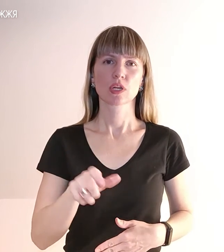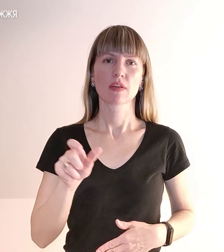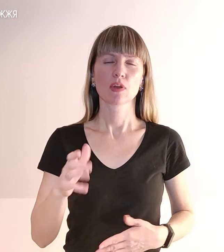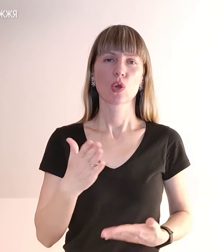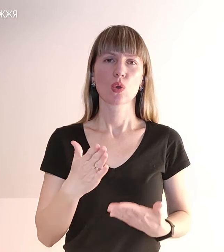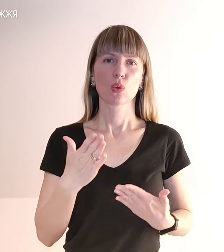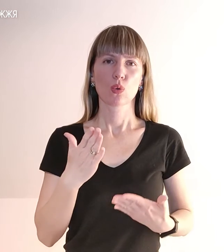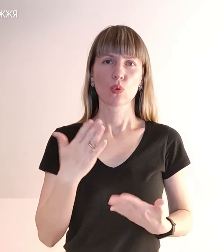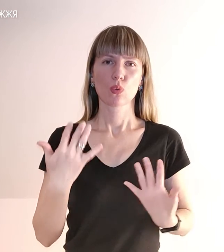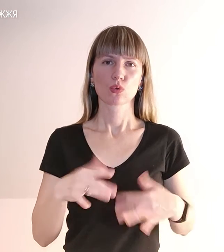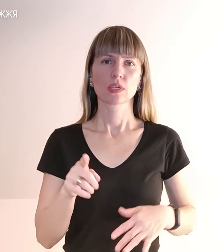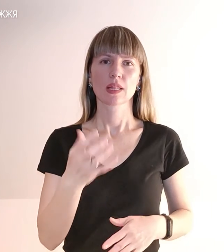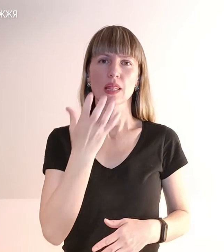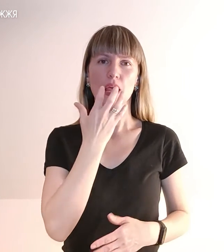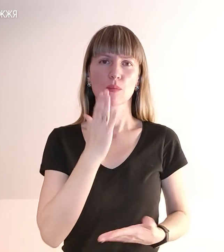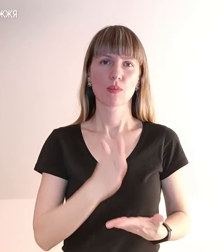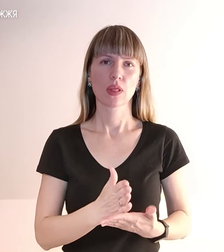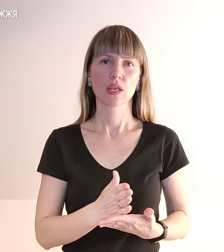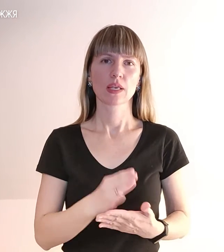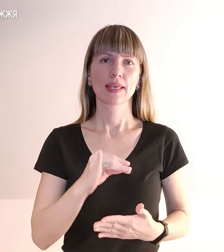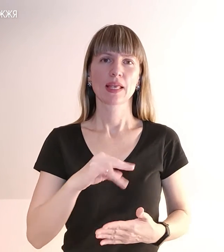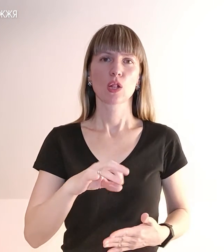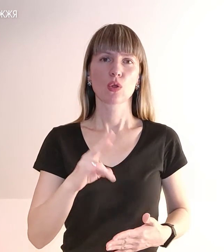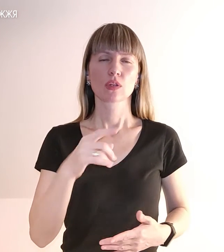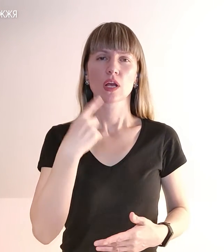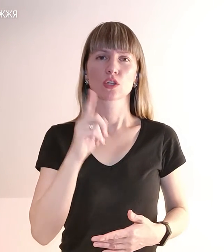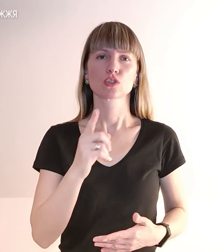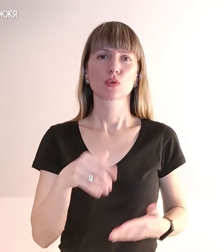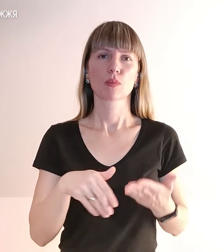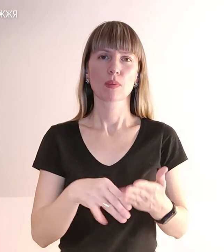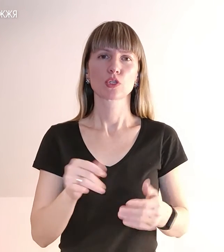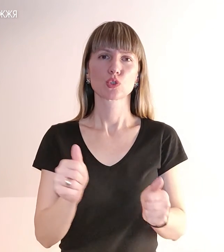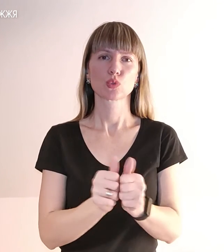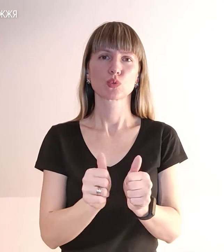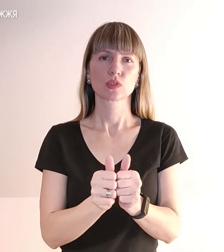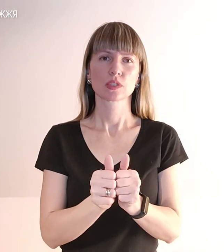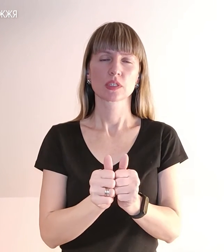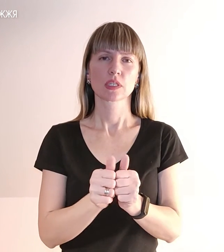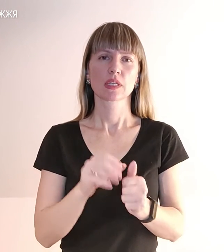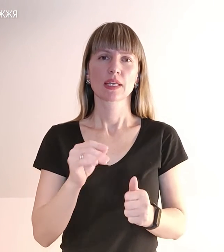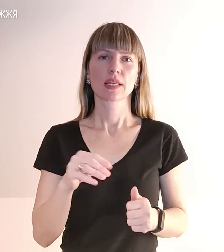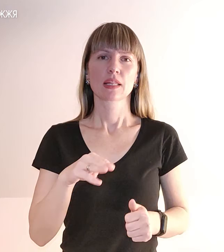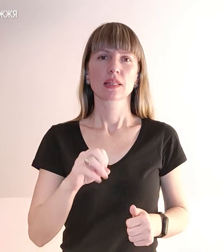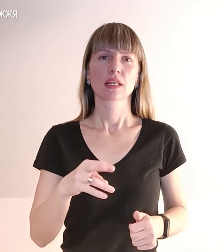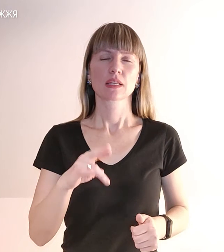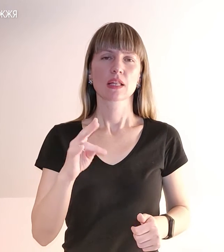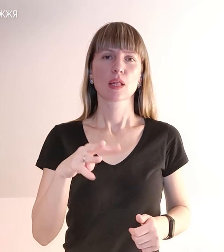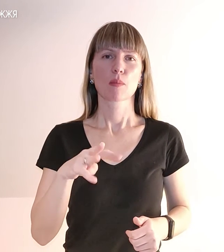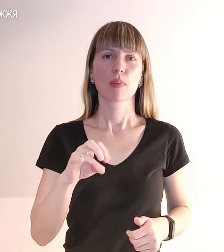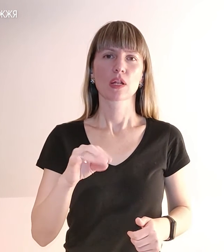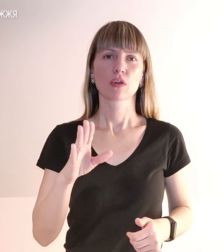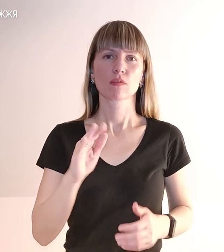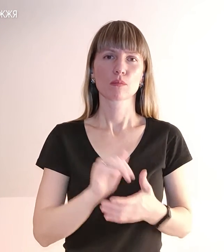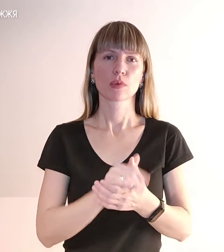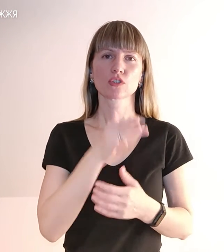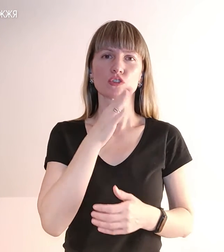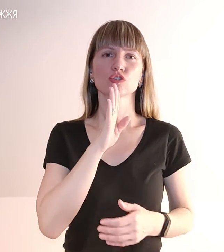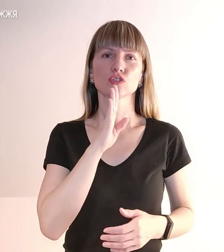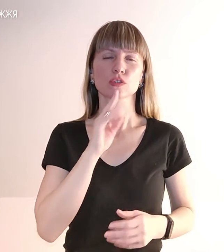І вона каже, що допомагають їй і сусіди, зокрема, Тетяна Мельникова. В мирний час жінка працювала візажисткою,